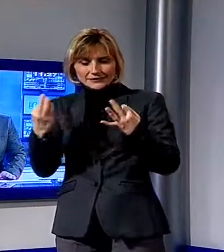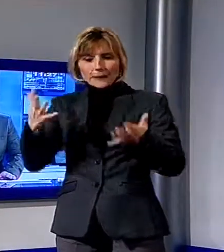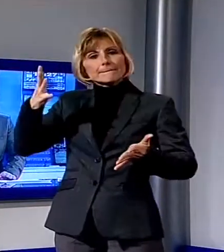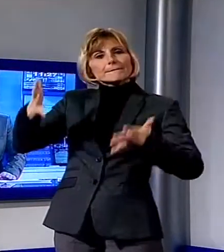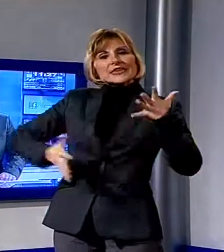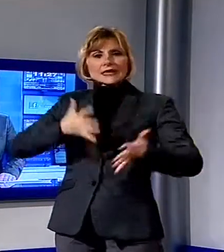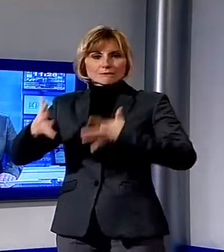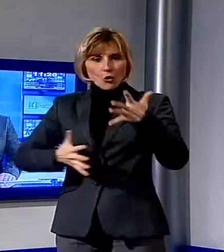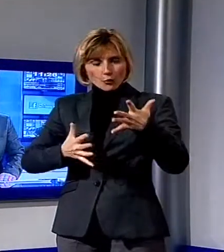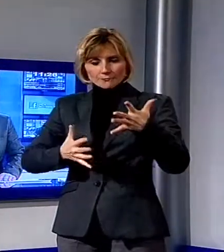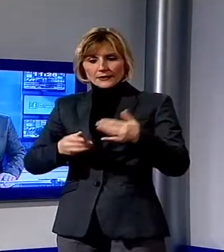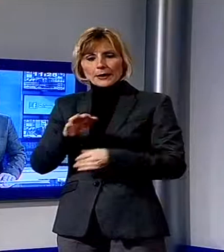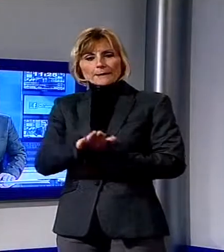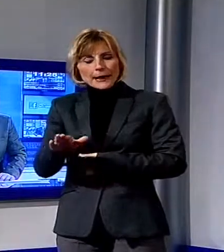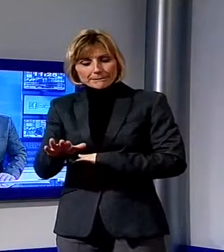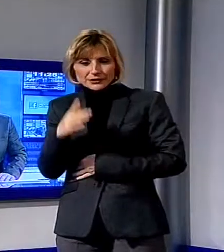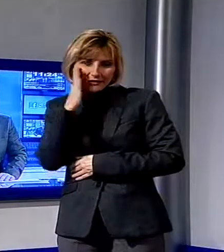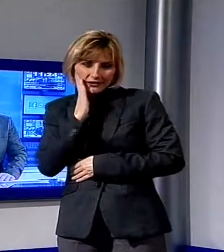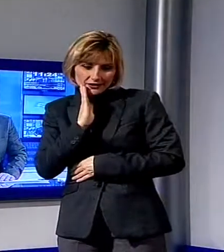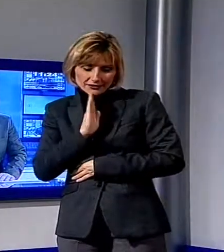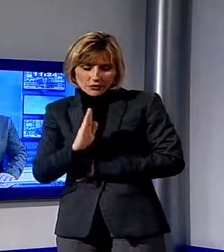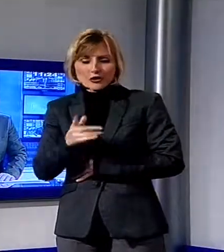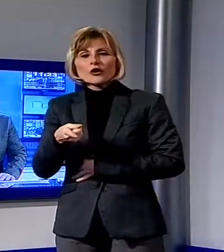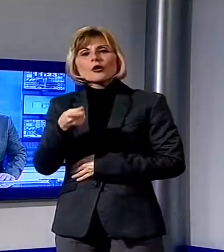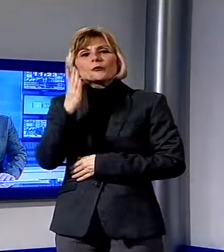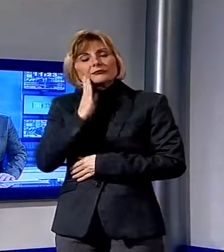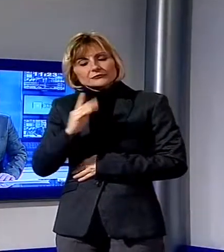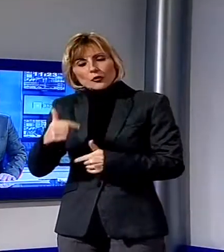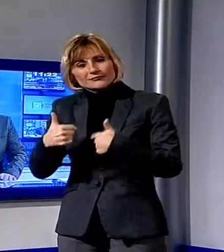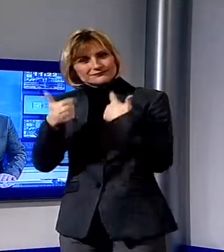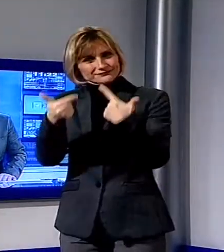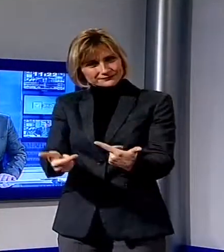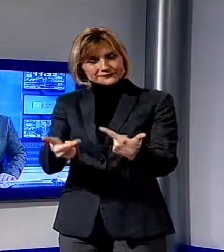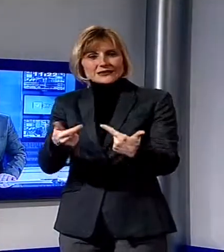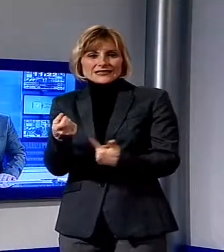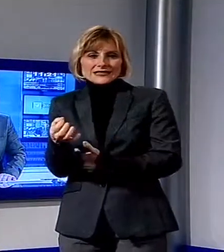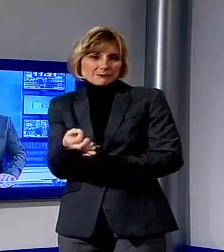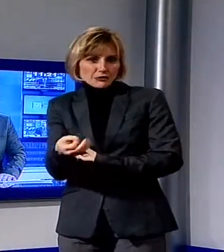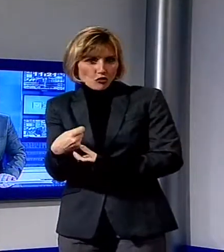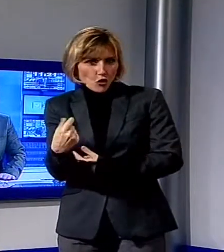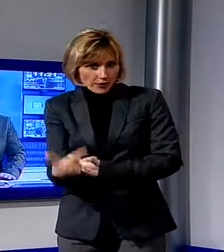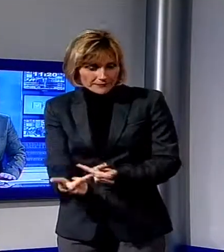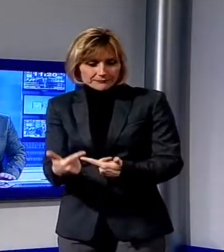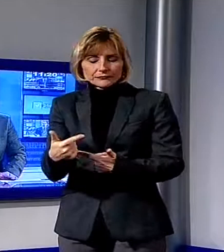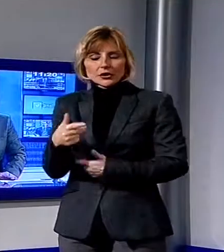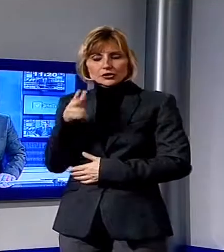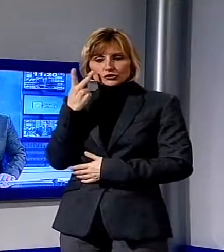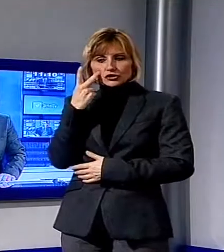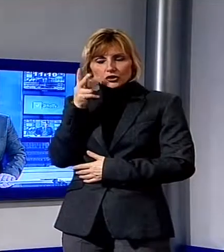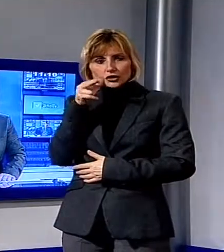donna che ha notato spuntare una banconota da 20 euro dalla tasca del bambino con destrezza se ne è impadronita e poi ha cercato